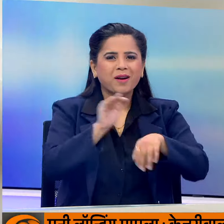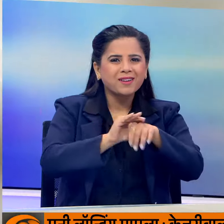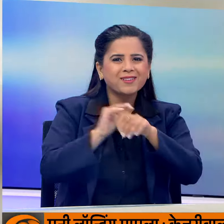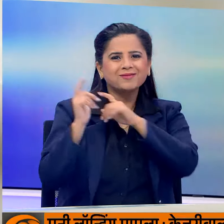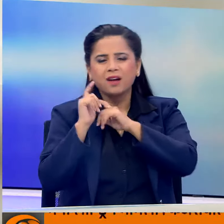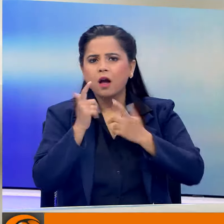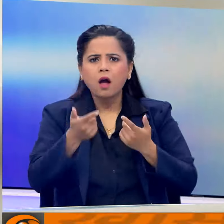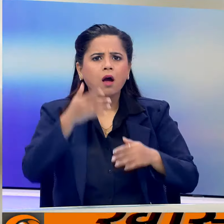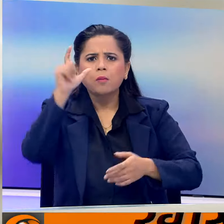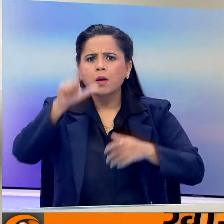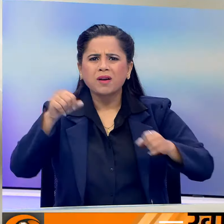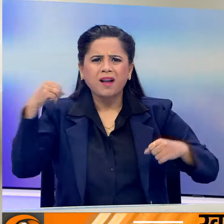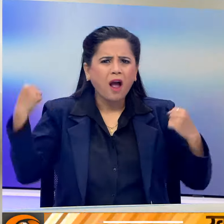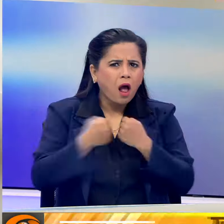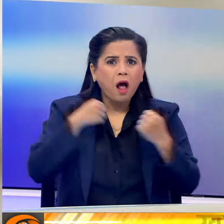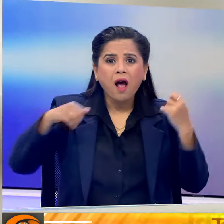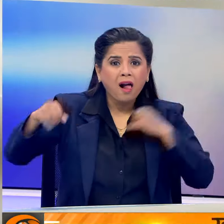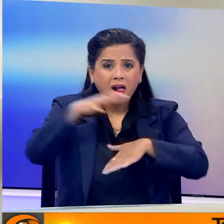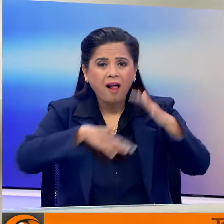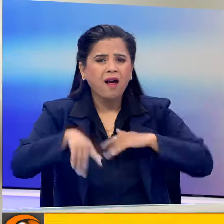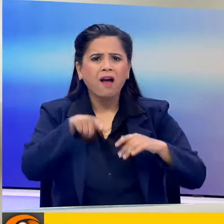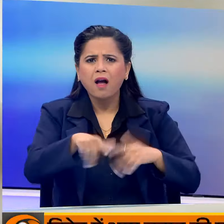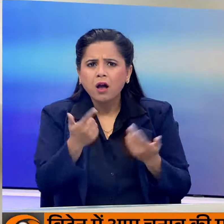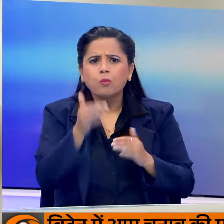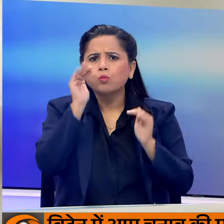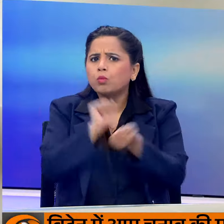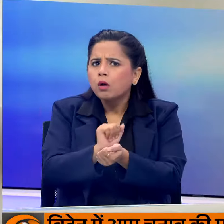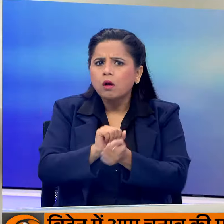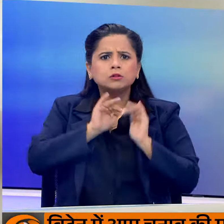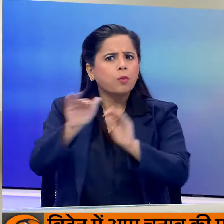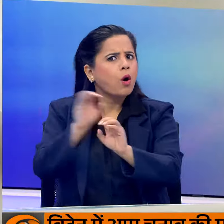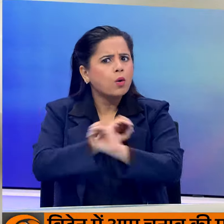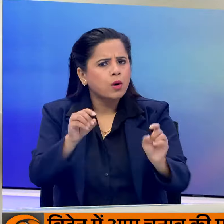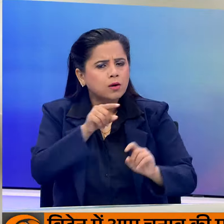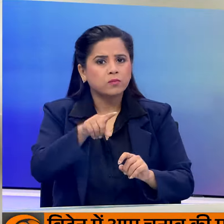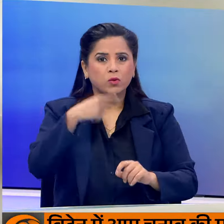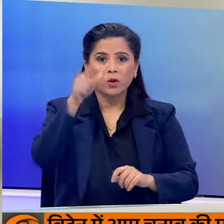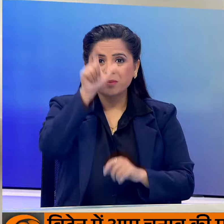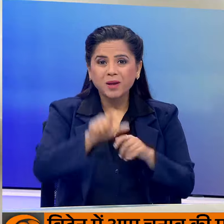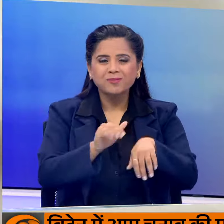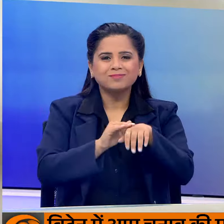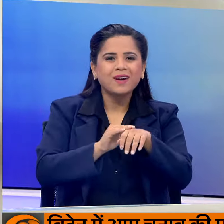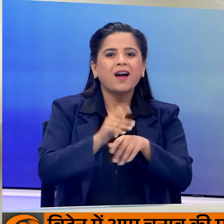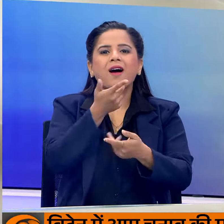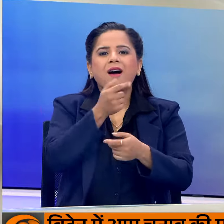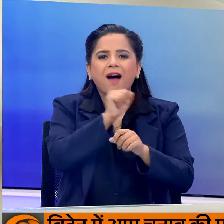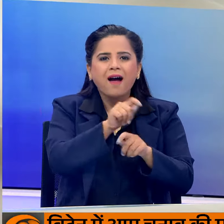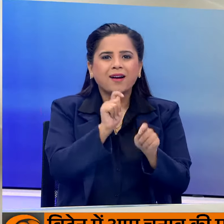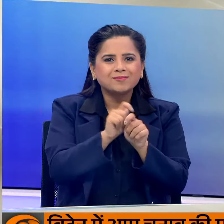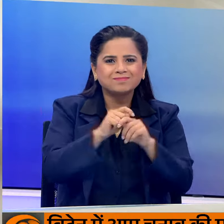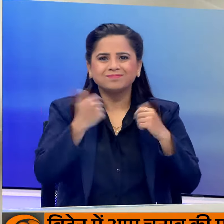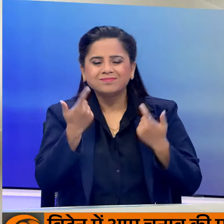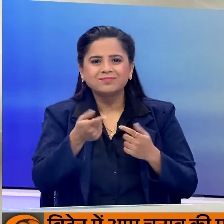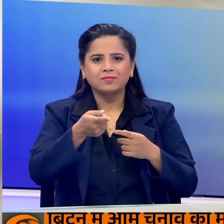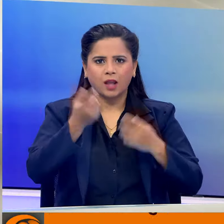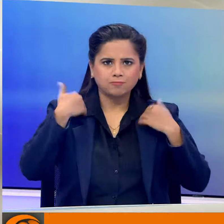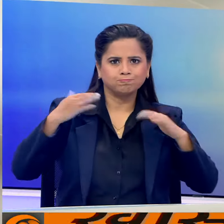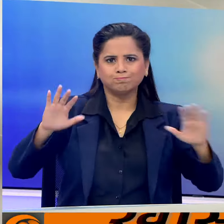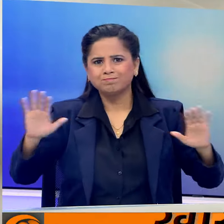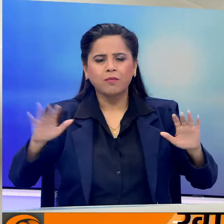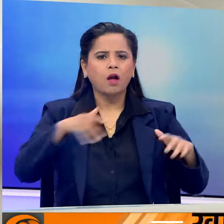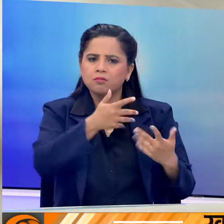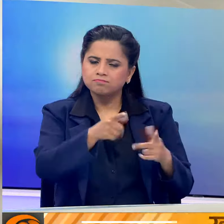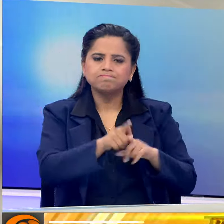की और पुलिस के साथ सहीयोग भी नहीं किया सेवादारों के खिलाब भी कारेवाई की जा रही है इस बीच